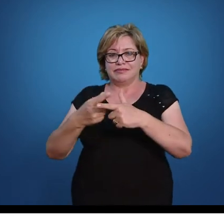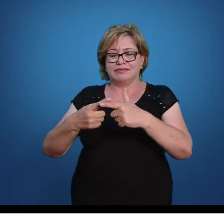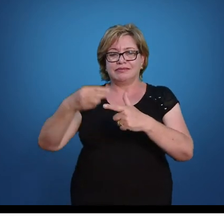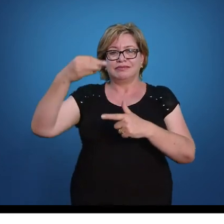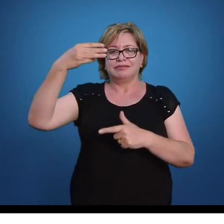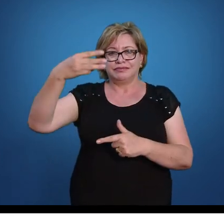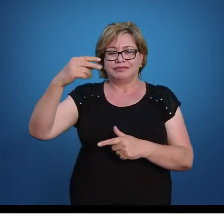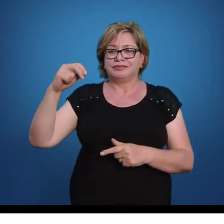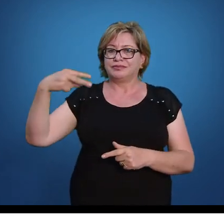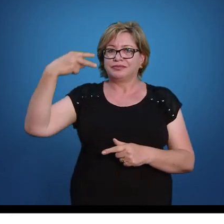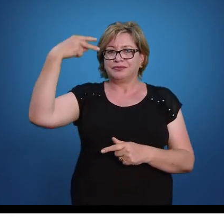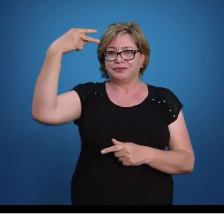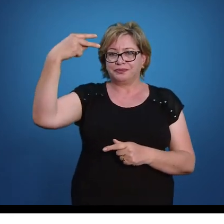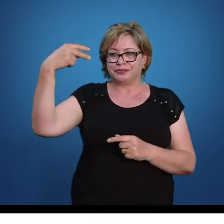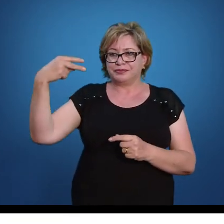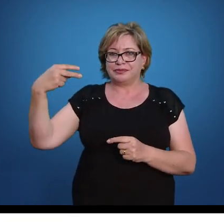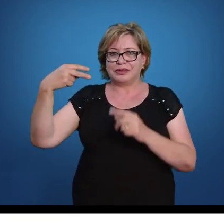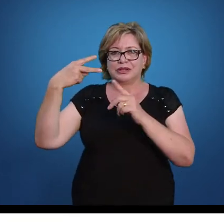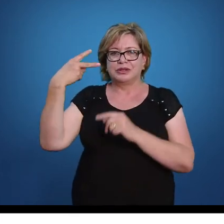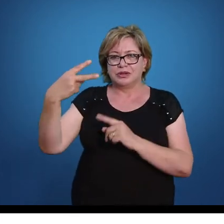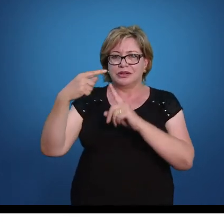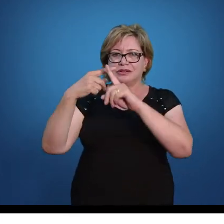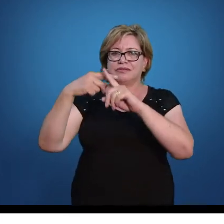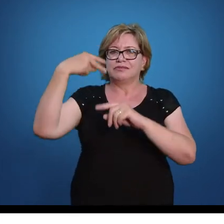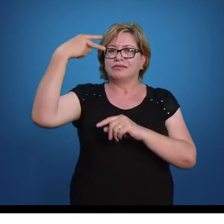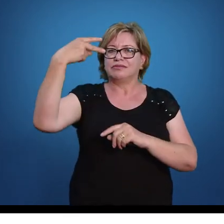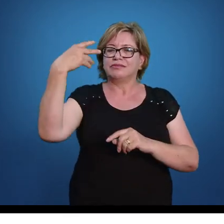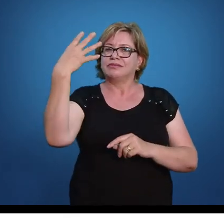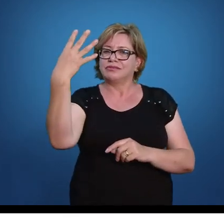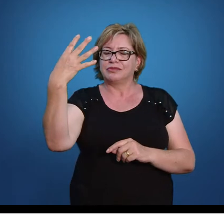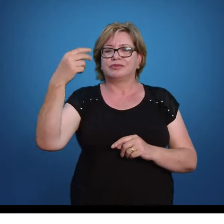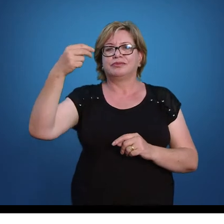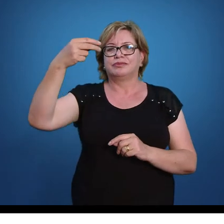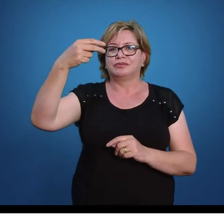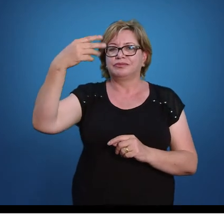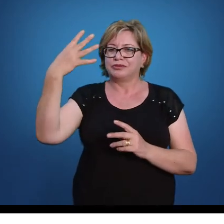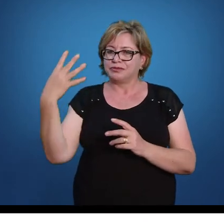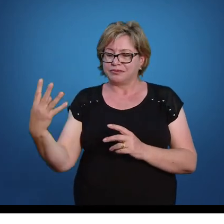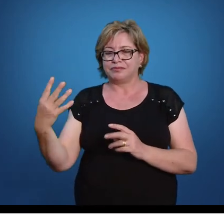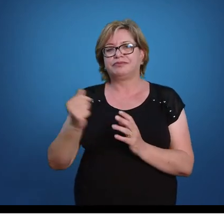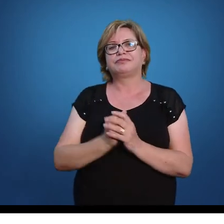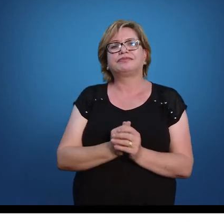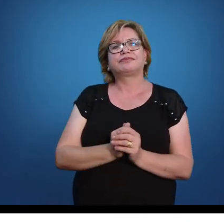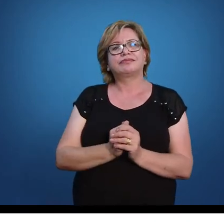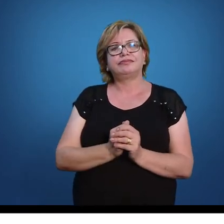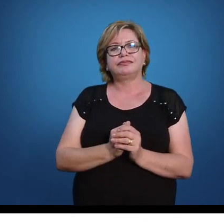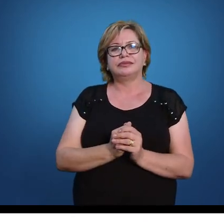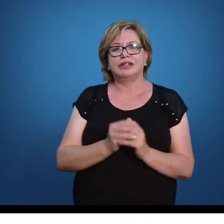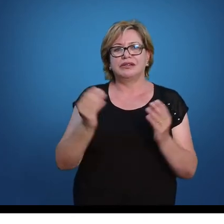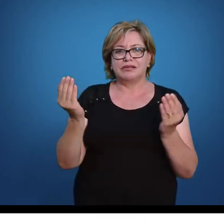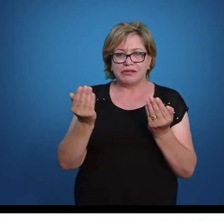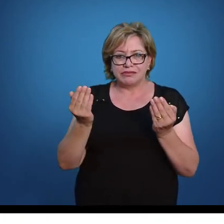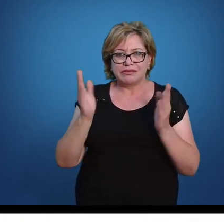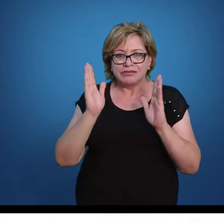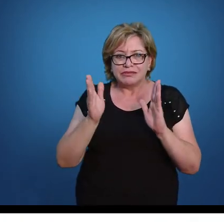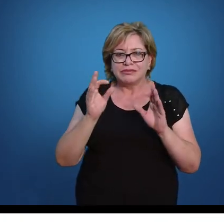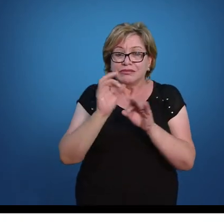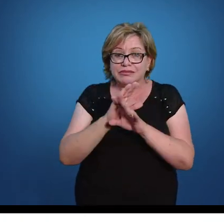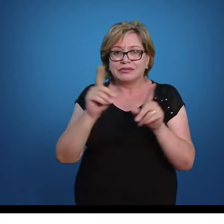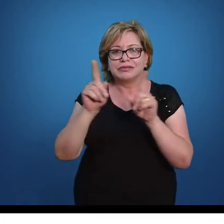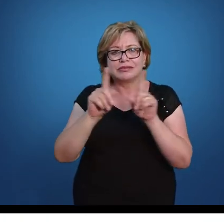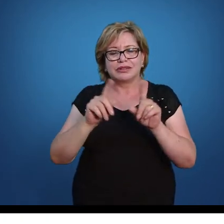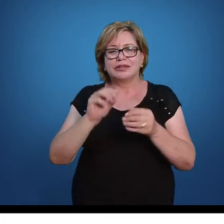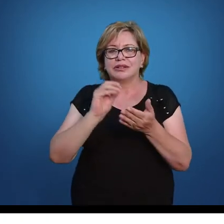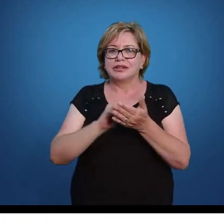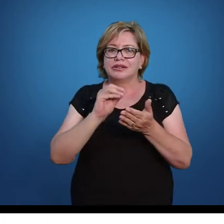agora dá 2, e 2 vezes 2 dá 4. Já terminei o meu cálculo?